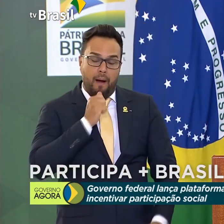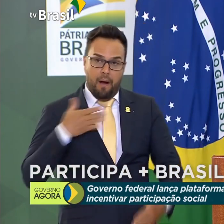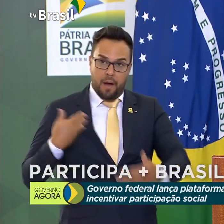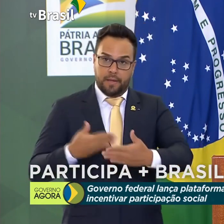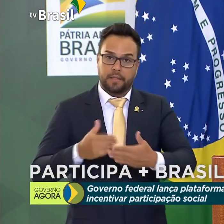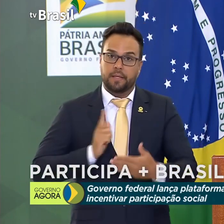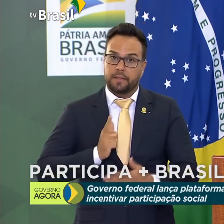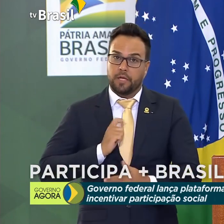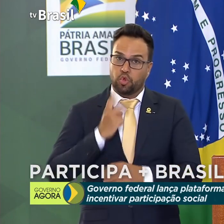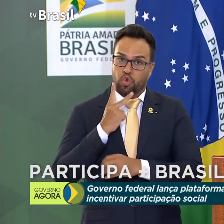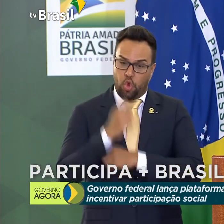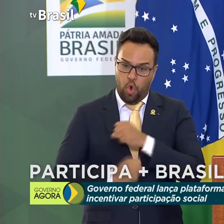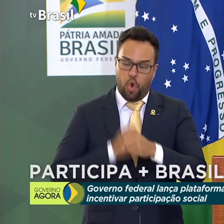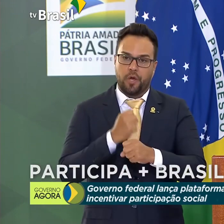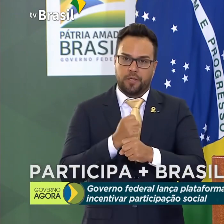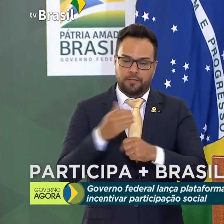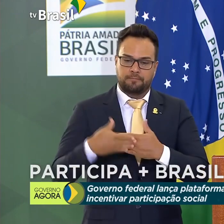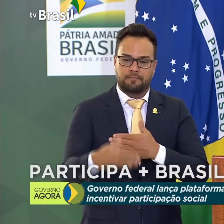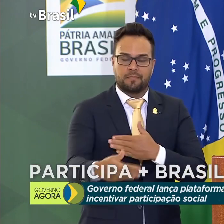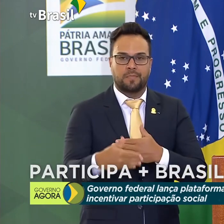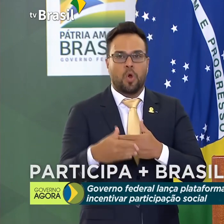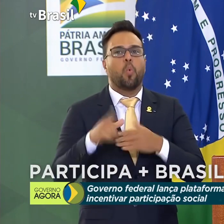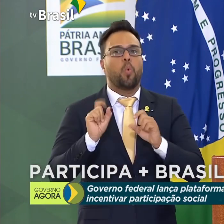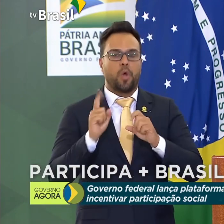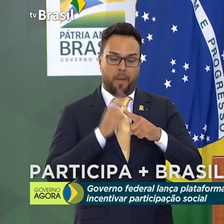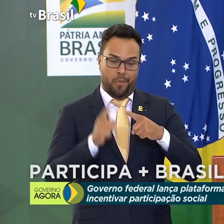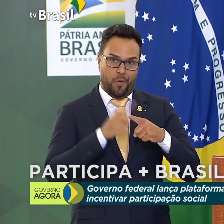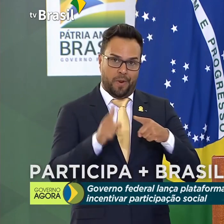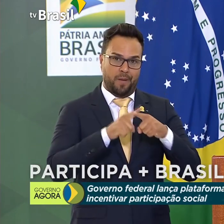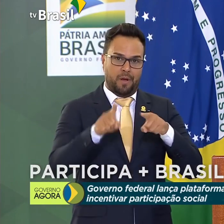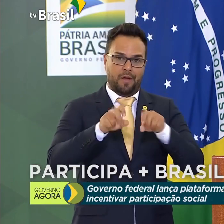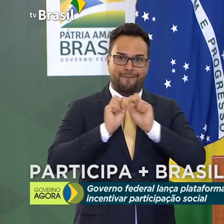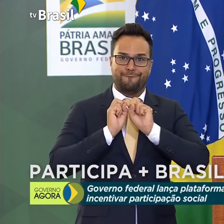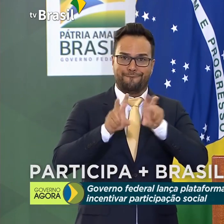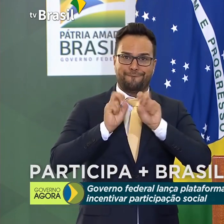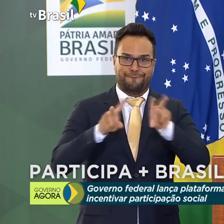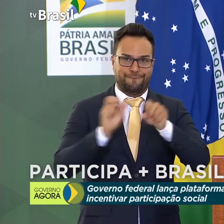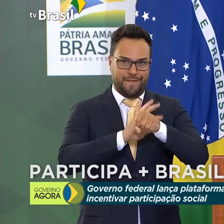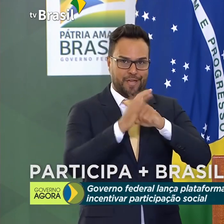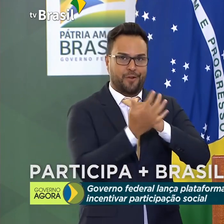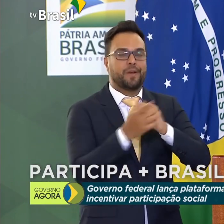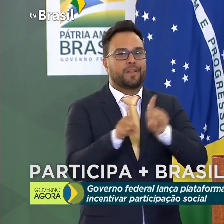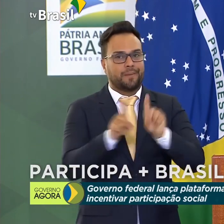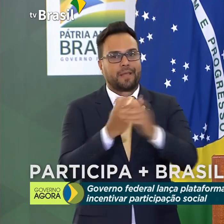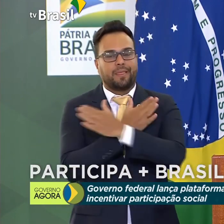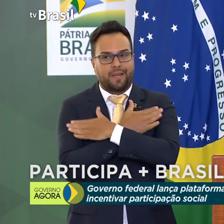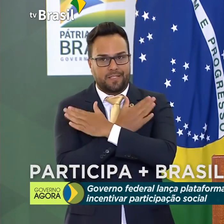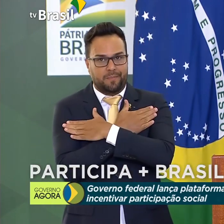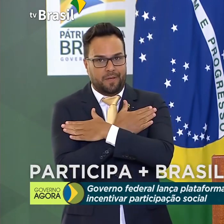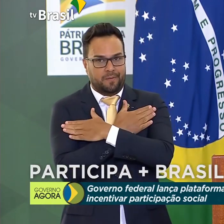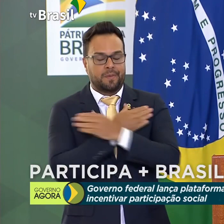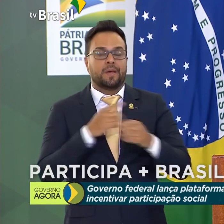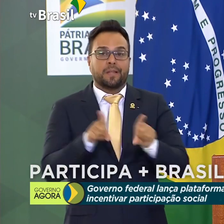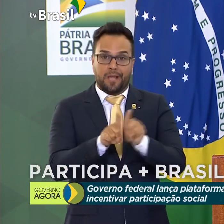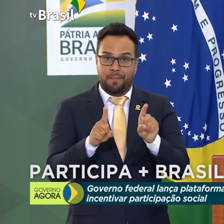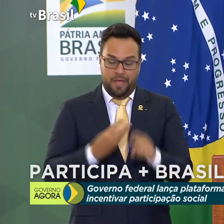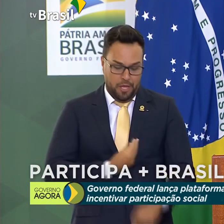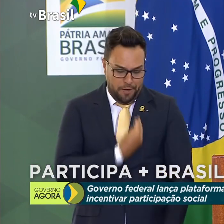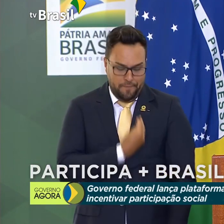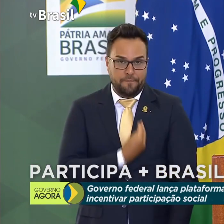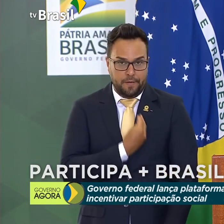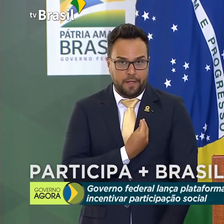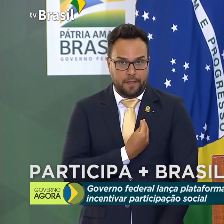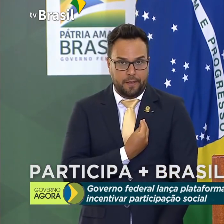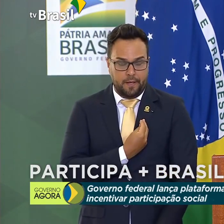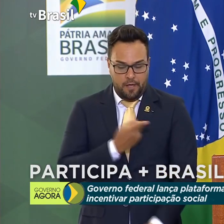dois problemas pela frente, o vírus e o desemprego. E a vida e a economia têm que andar